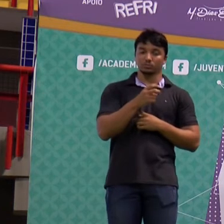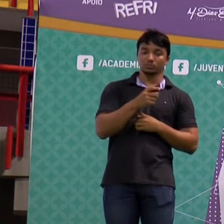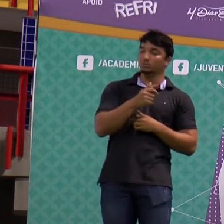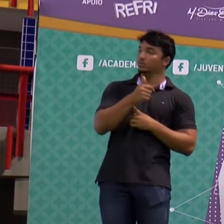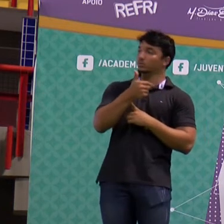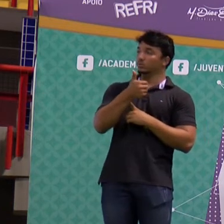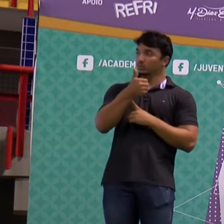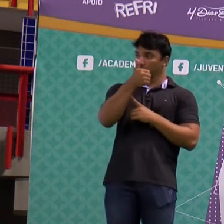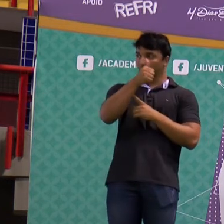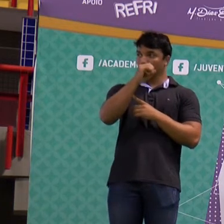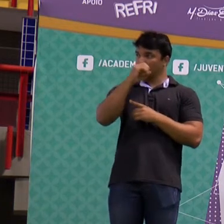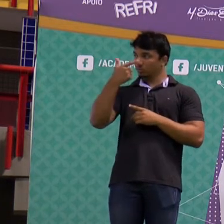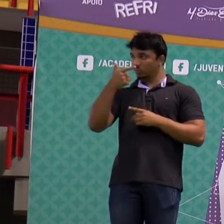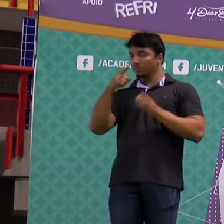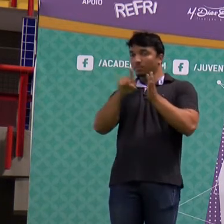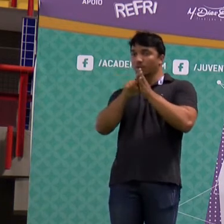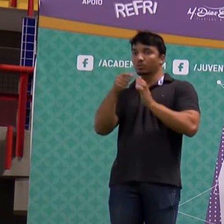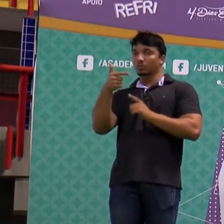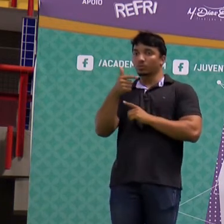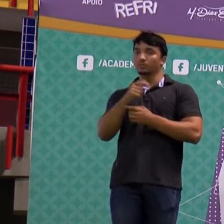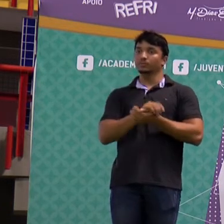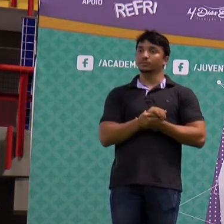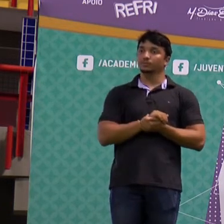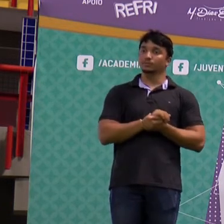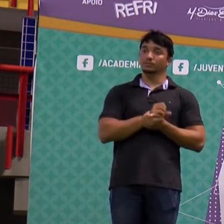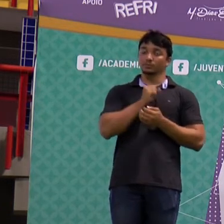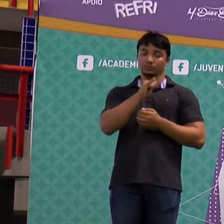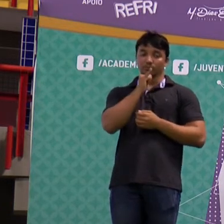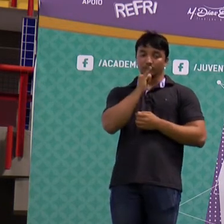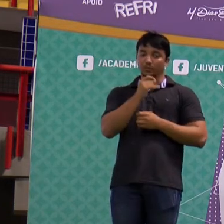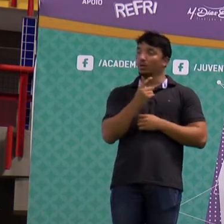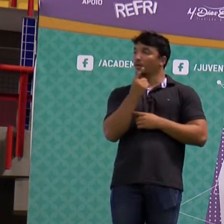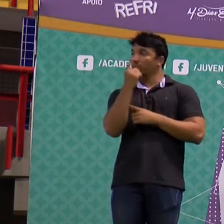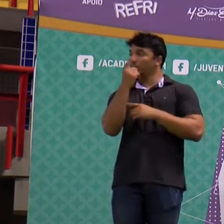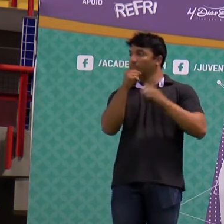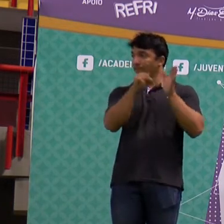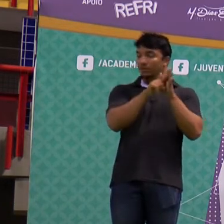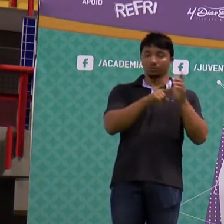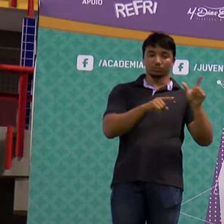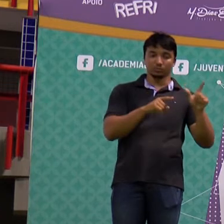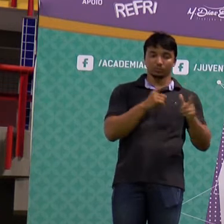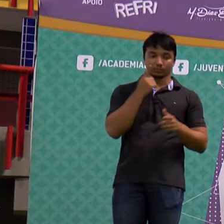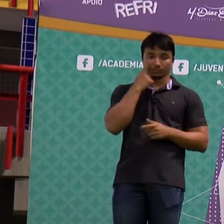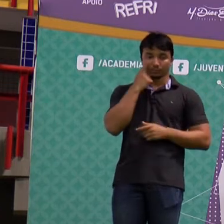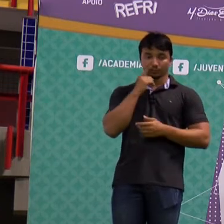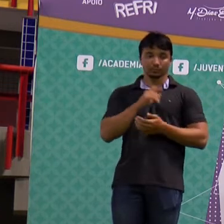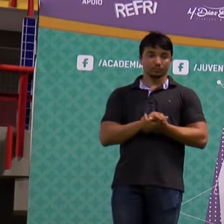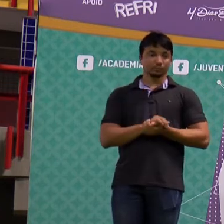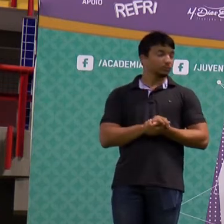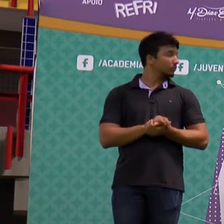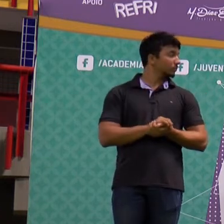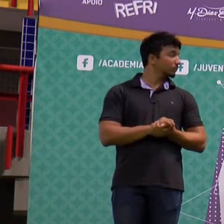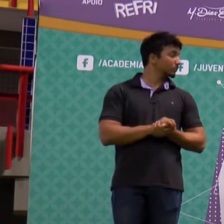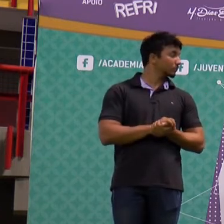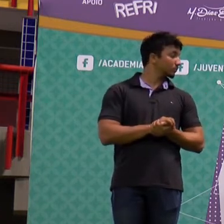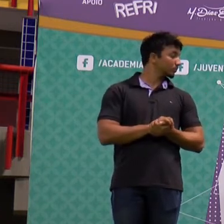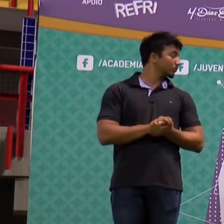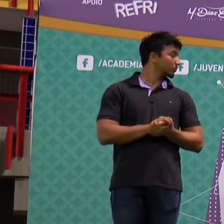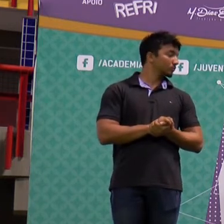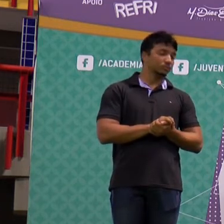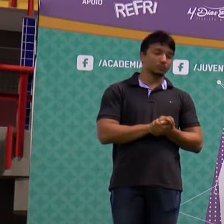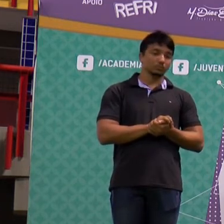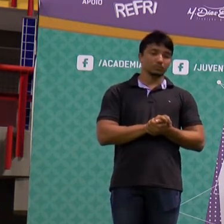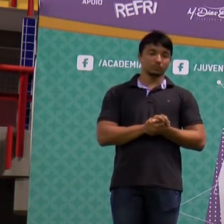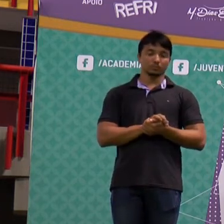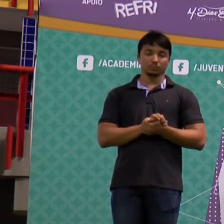É só fazer a diferença. Então, pintou o batimento uma menos a outra. Na sequência, põe esse videozinho aí